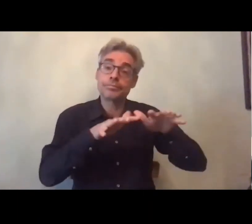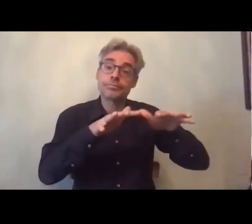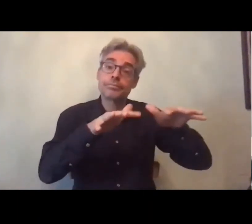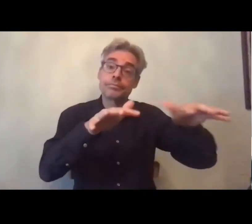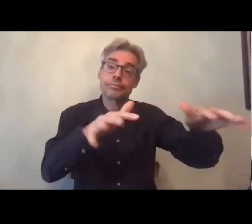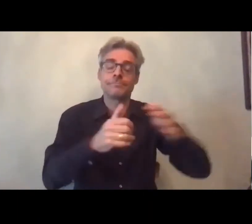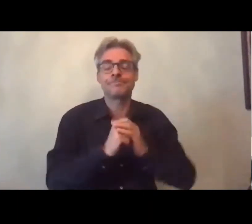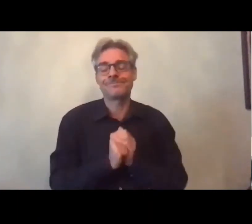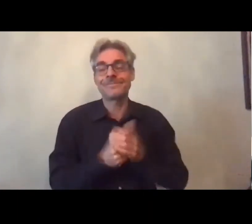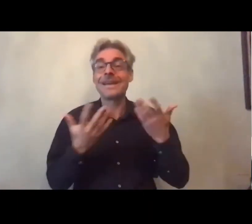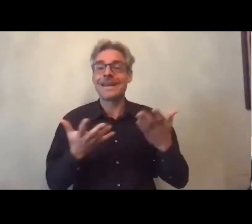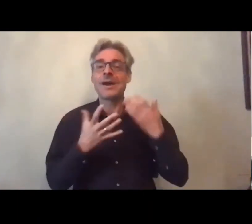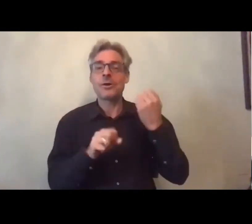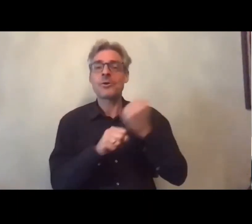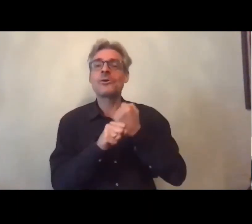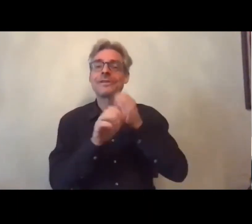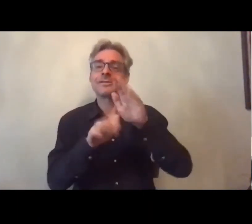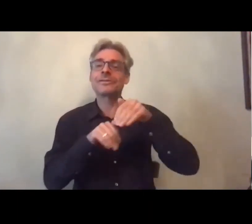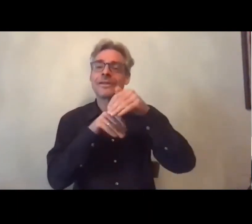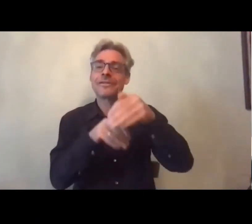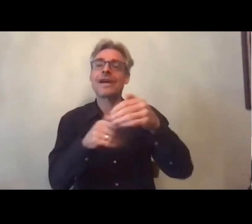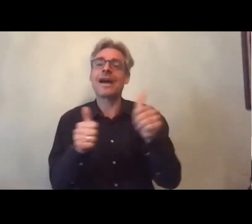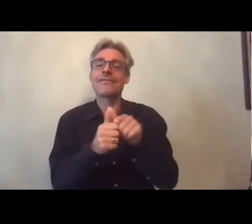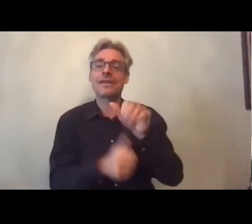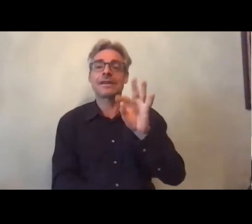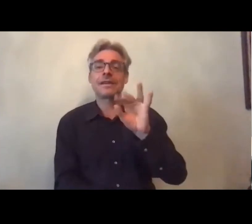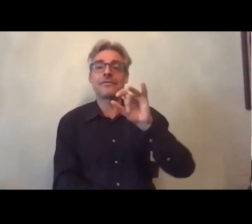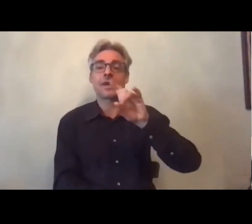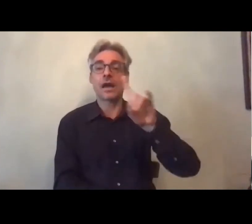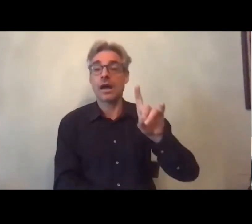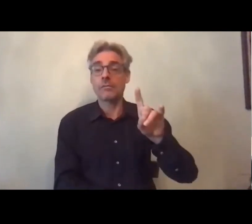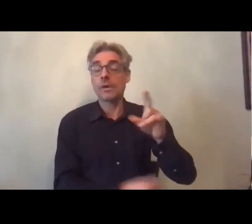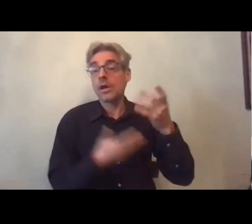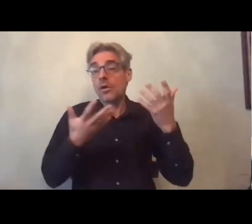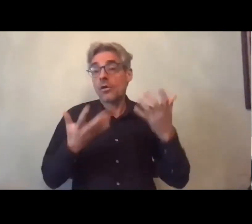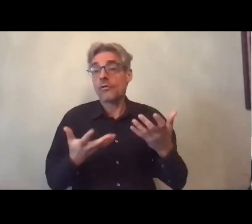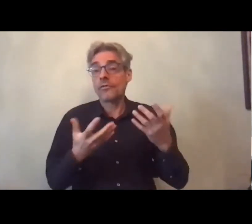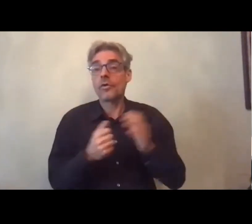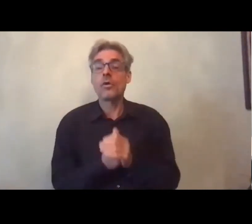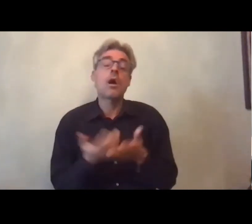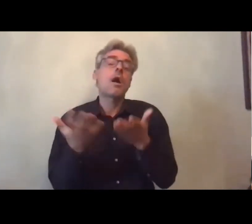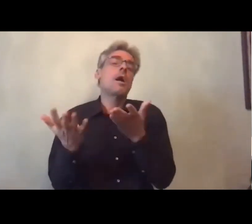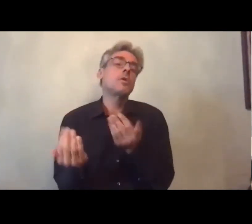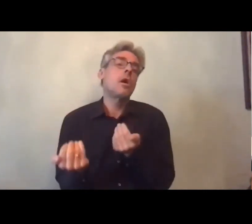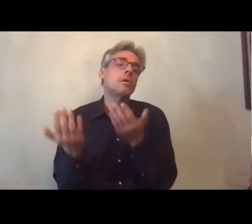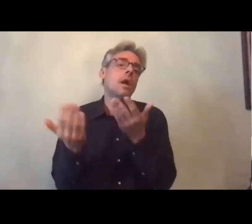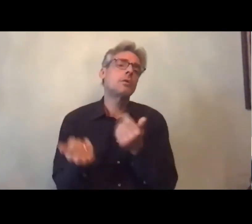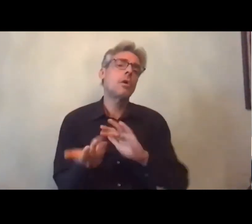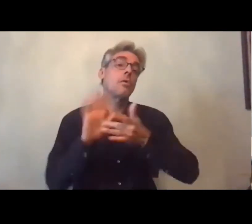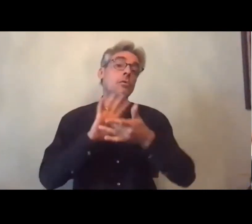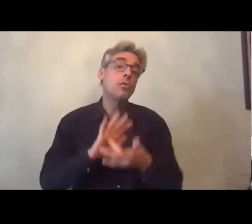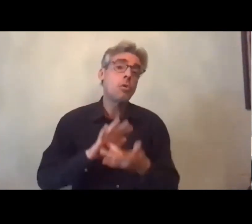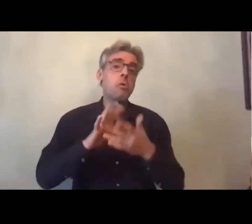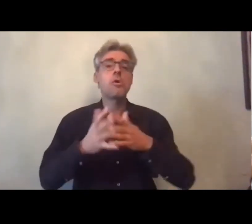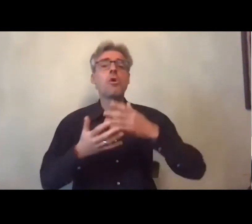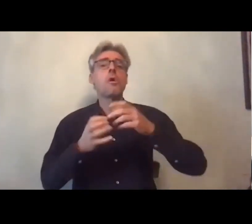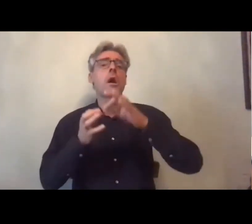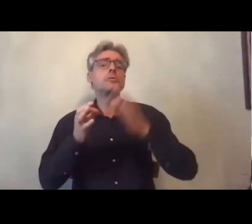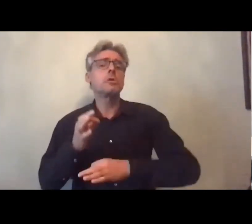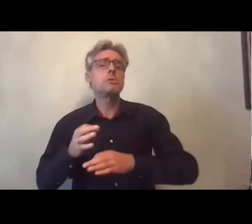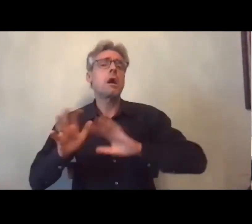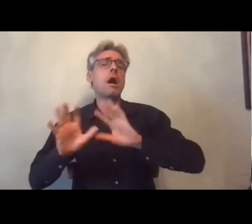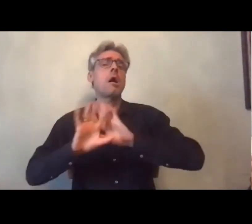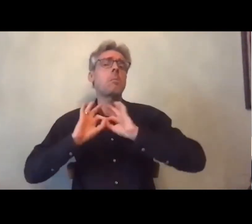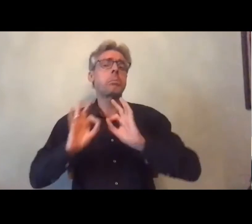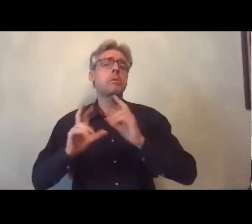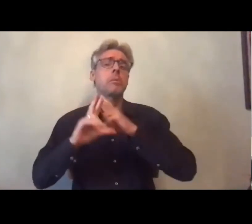le travail actuel avec la FIRA l'idée c'est sans attendre forcément les résultats finaux